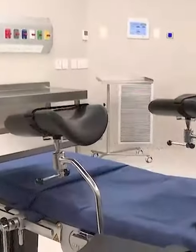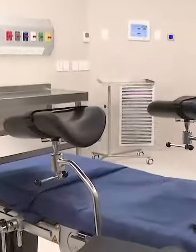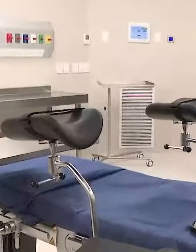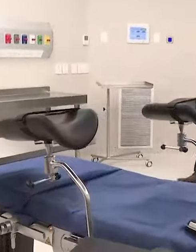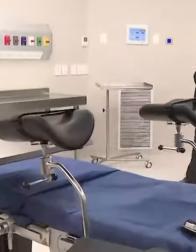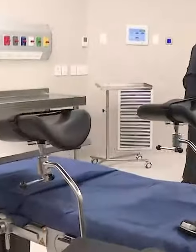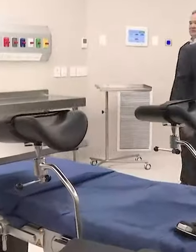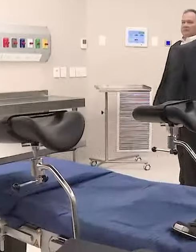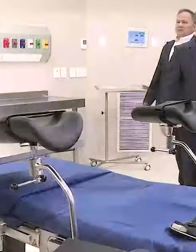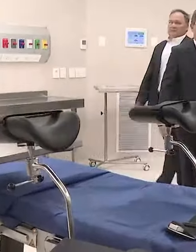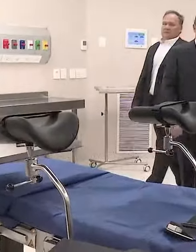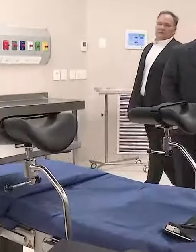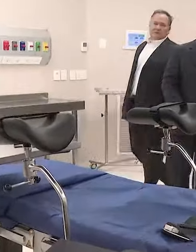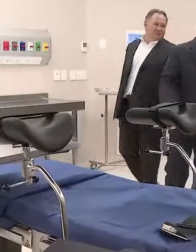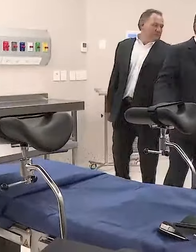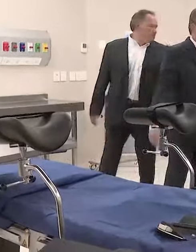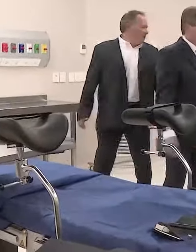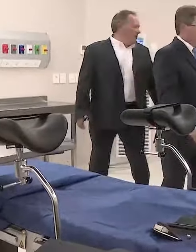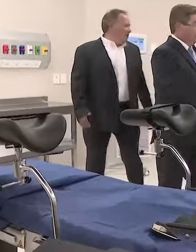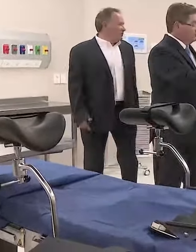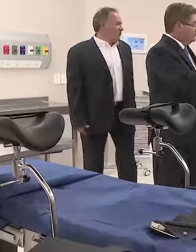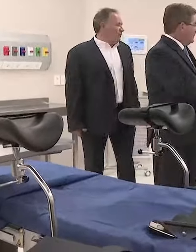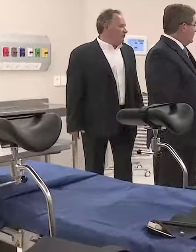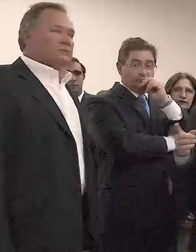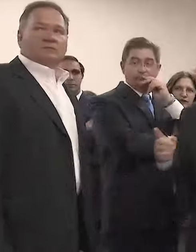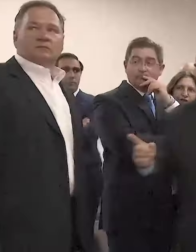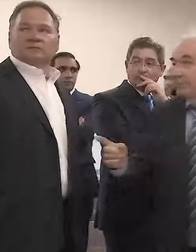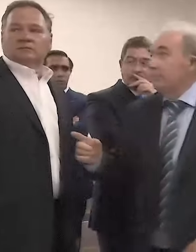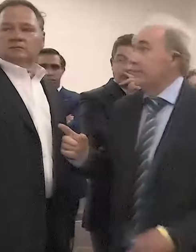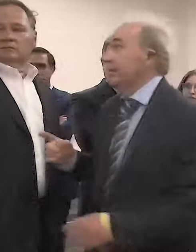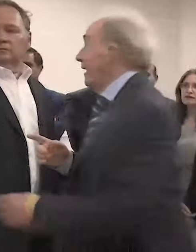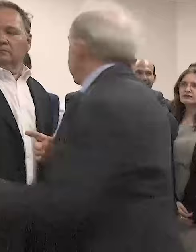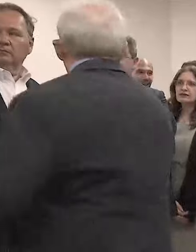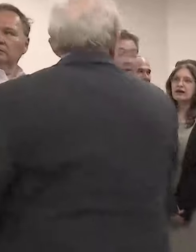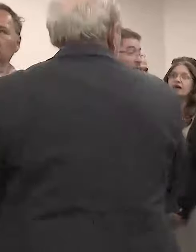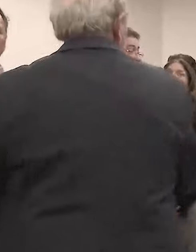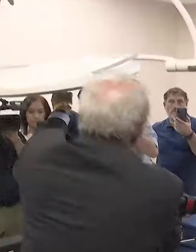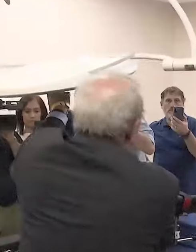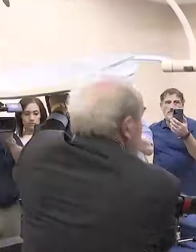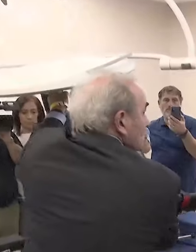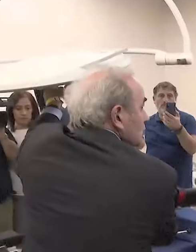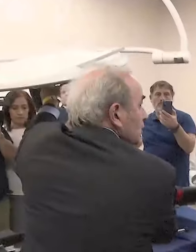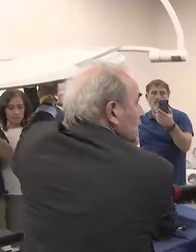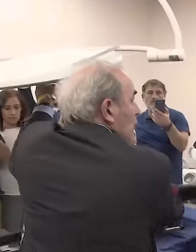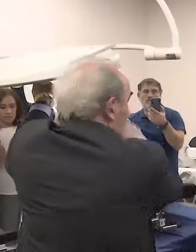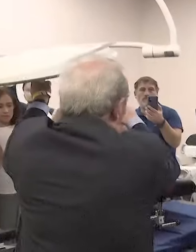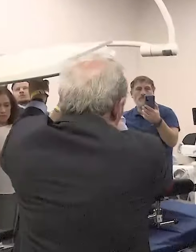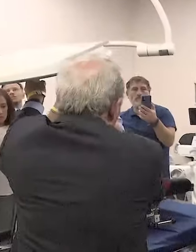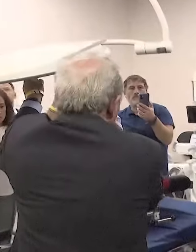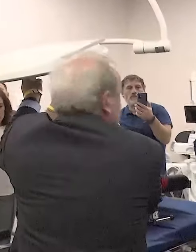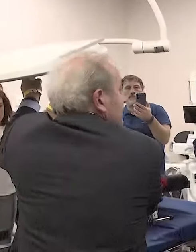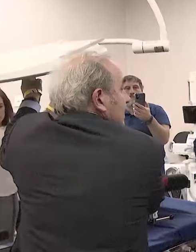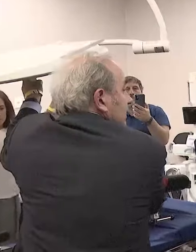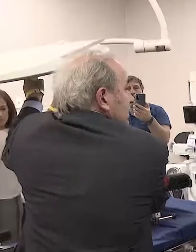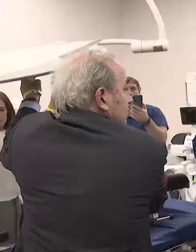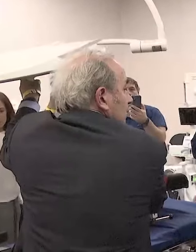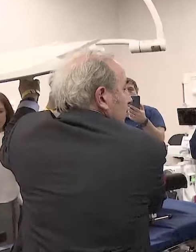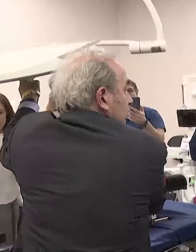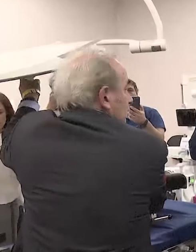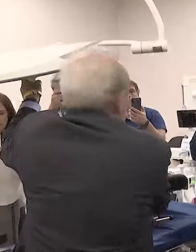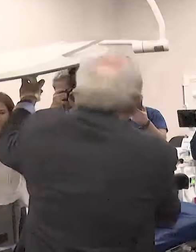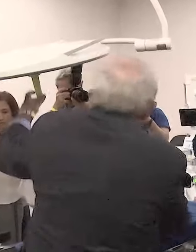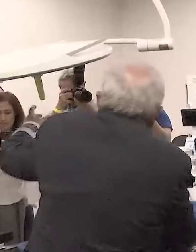de los usuarios que concurren a este hospital muchas veces no tienen la cédula de identidad. Y de esta manera van a poder venir